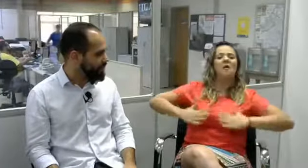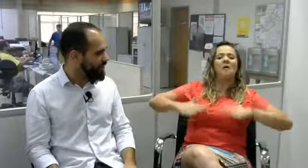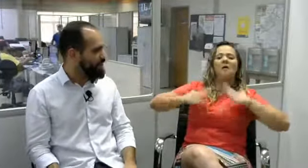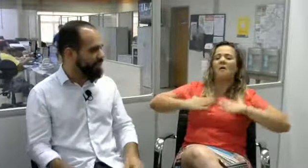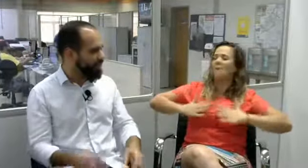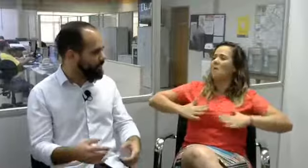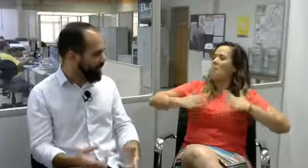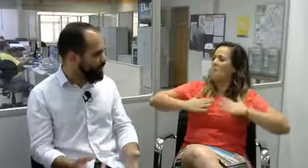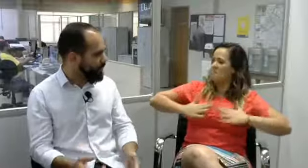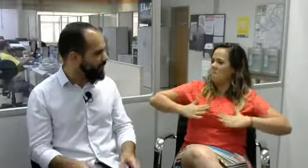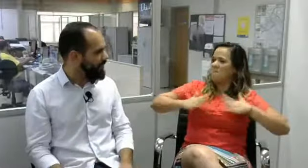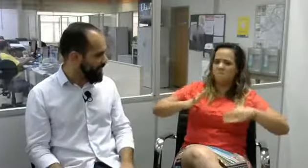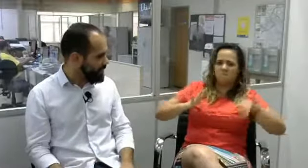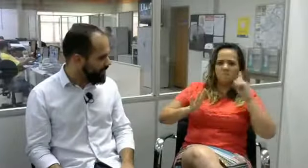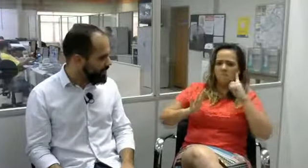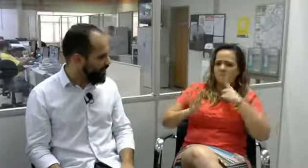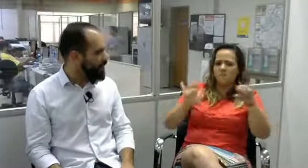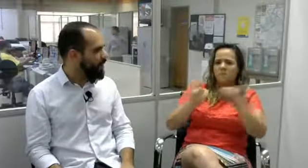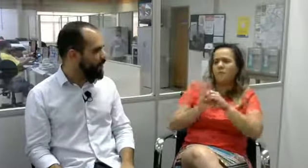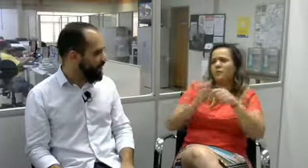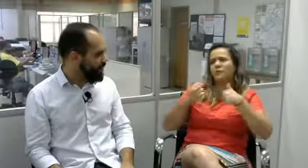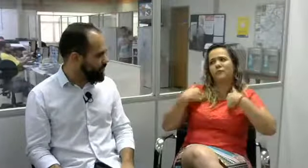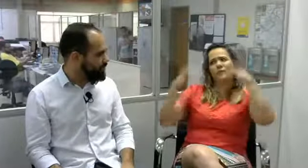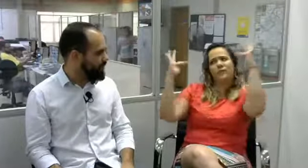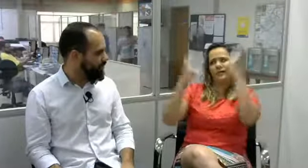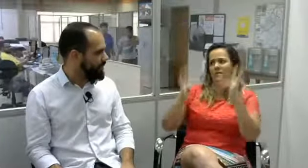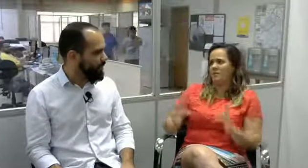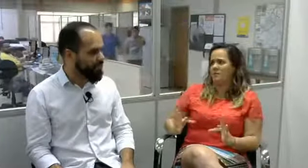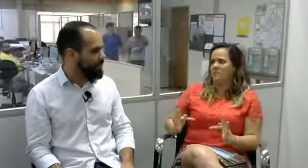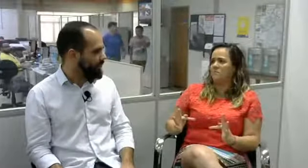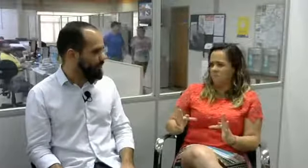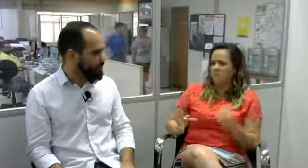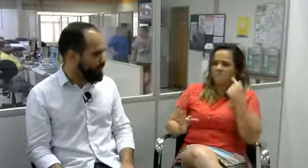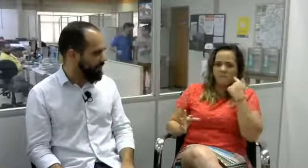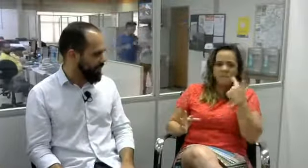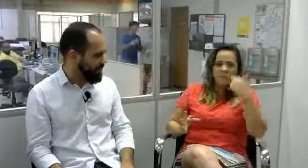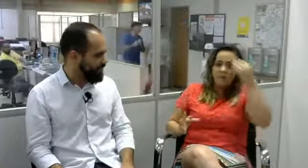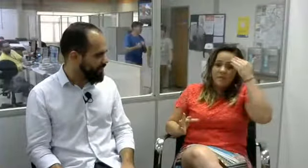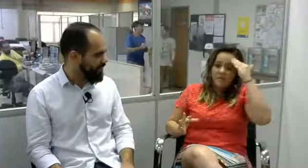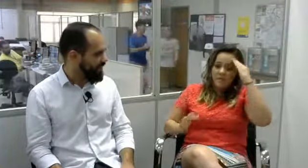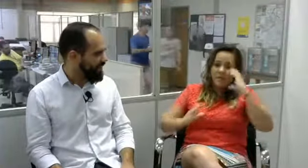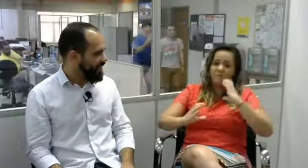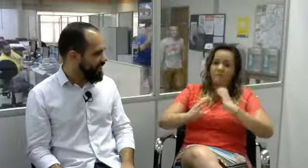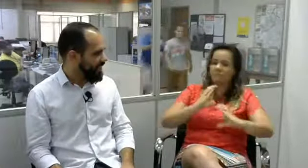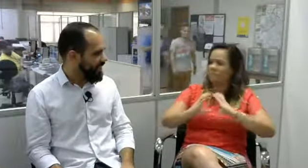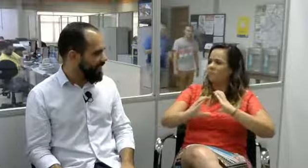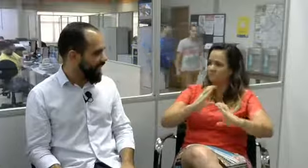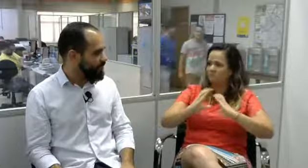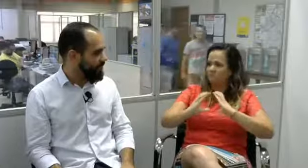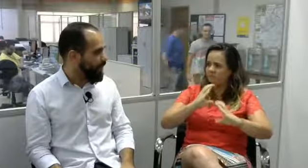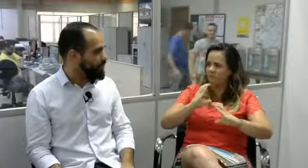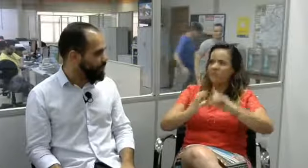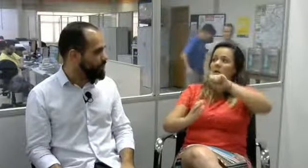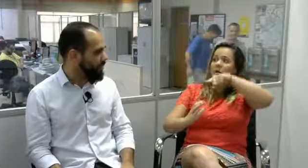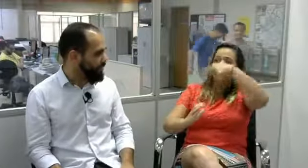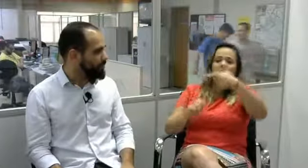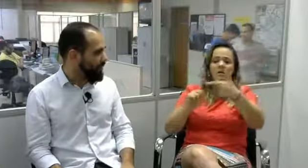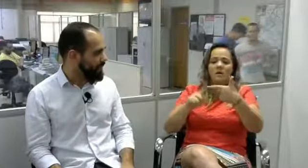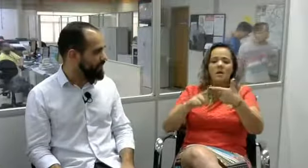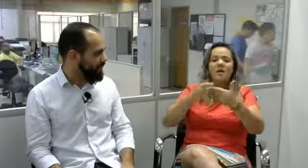tanto pela prova em Libras, quanto pelo tema da redação. Eu fiquei muito feliz. E acho que é um assunto que precisa ser